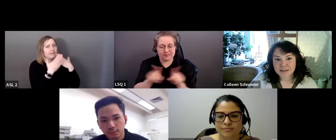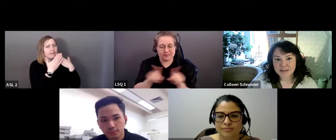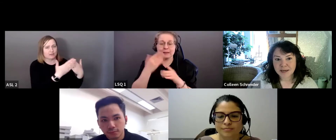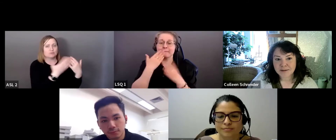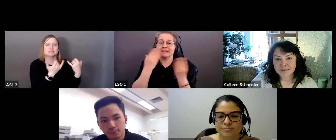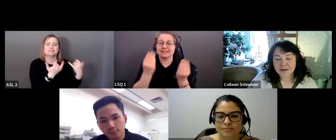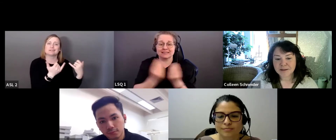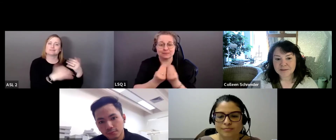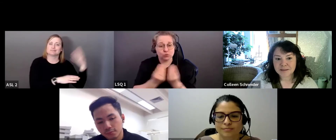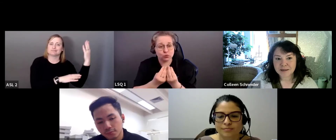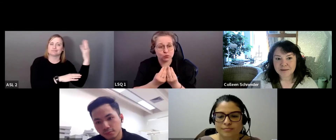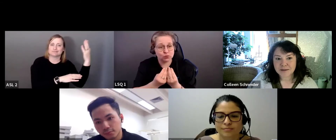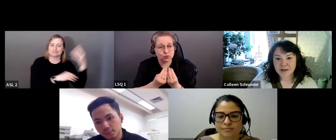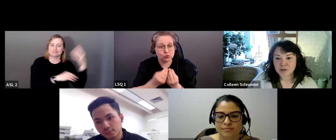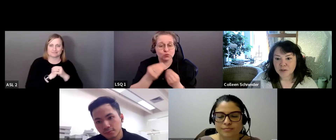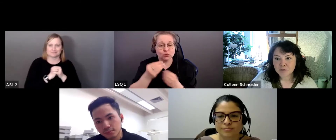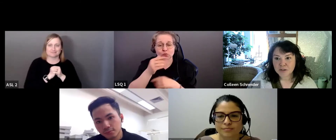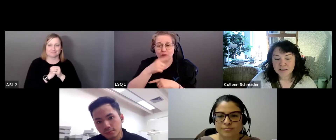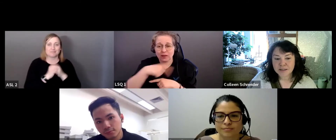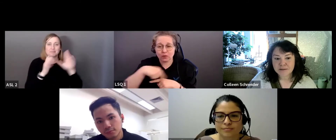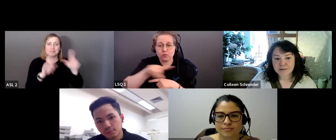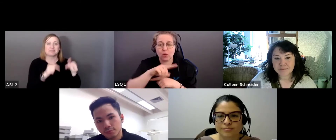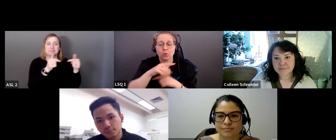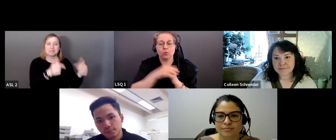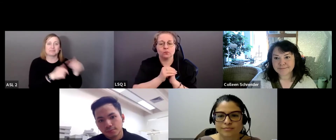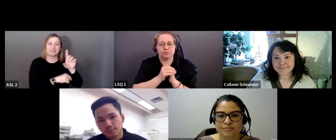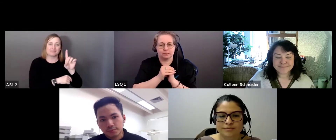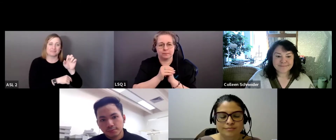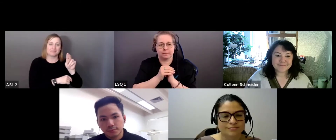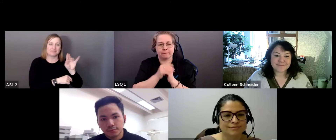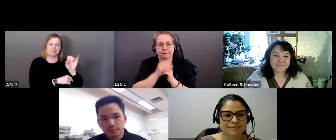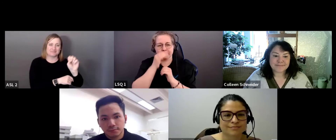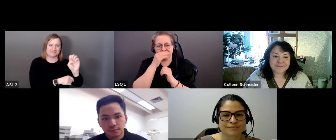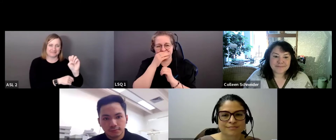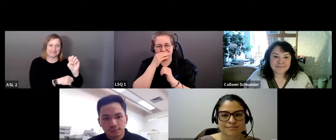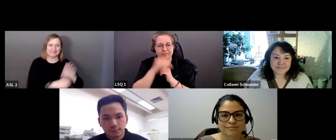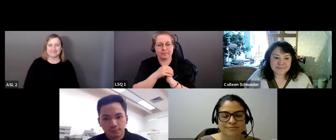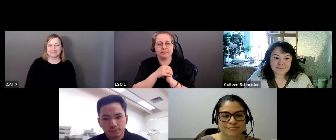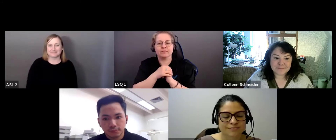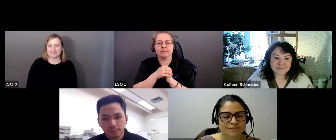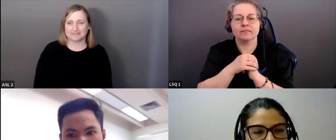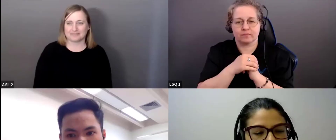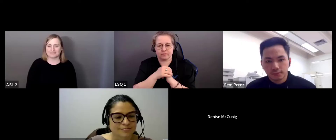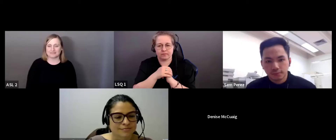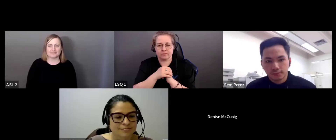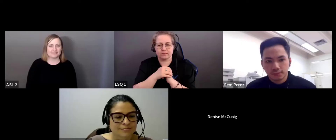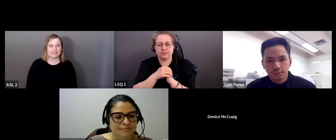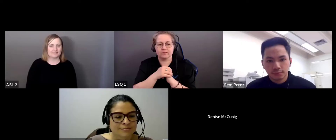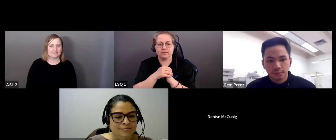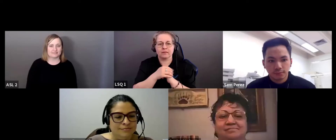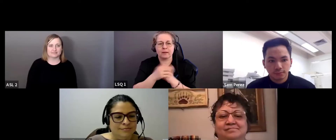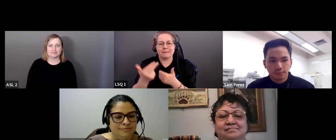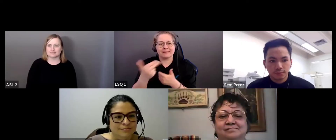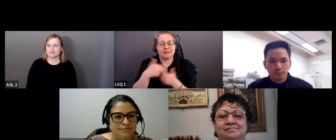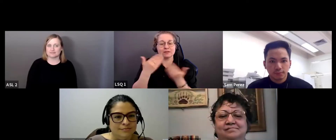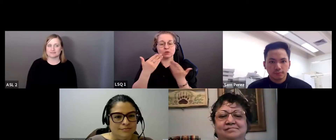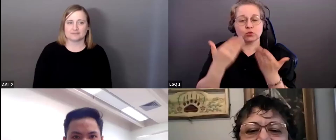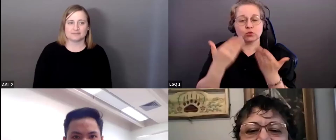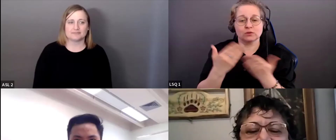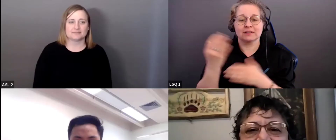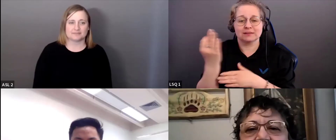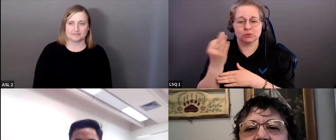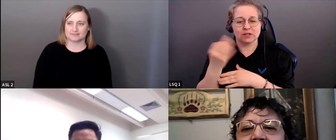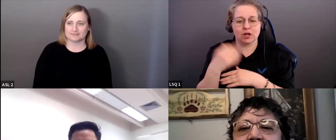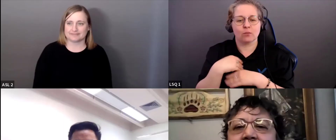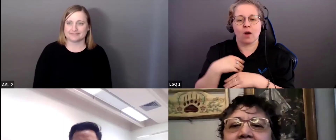merci à l'occasion qui m'a été de faire un exposé aujourd'hui. Je redonne la